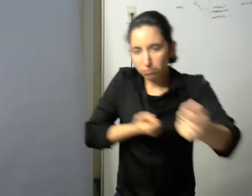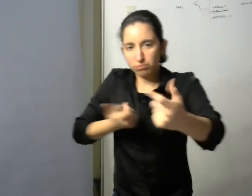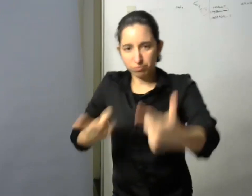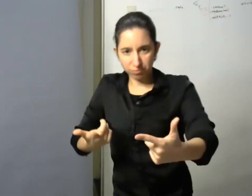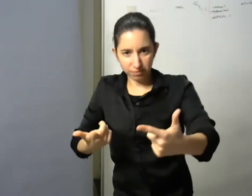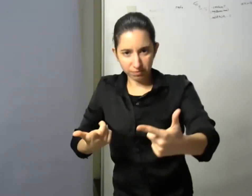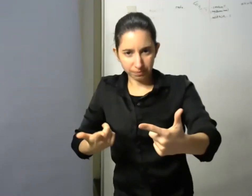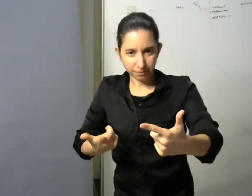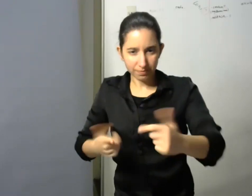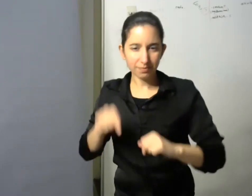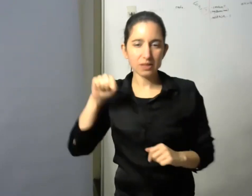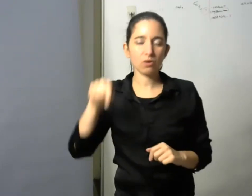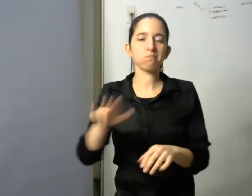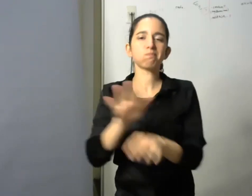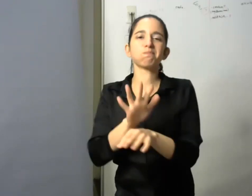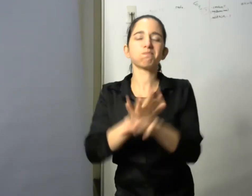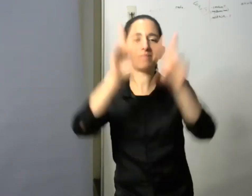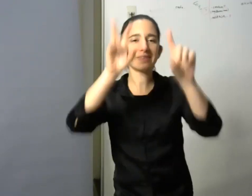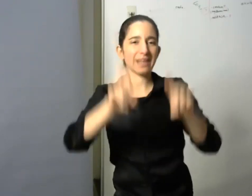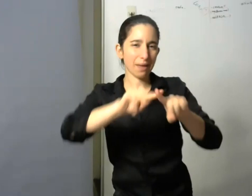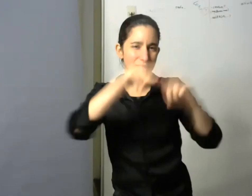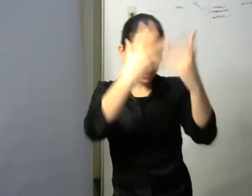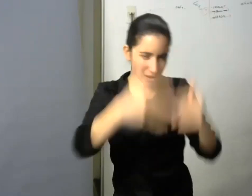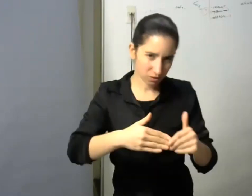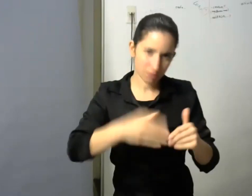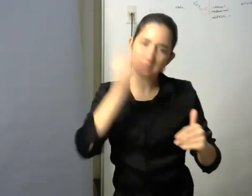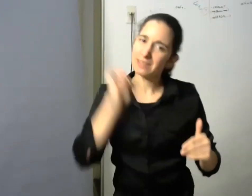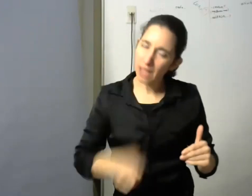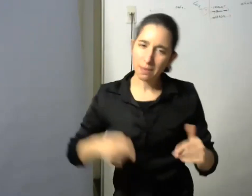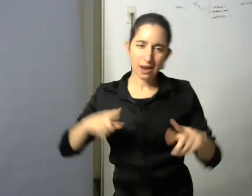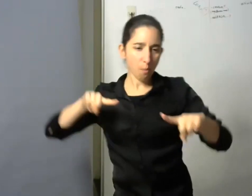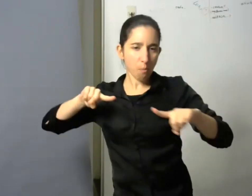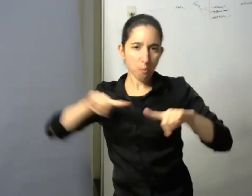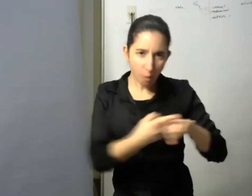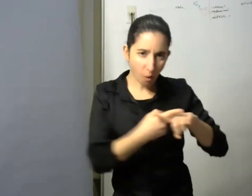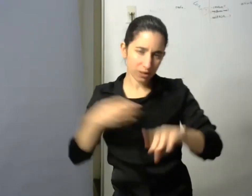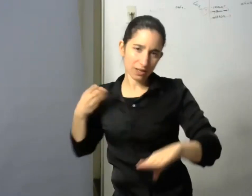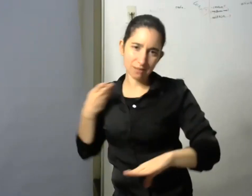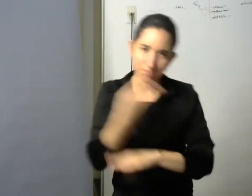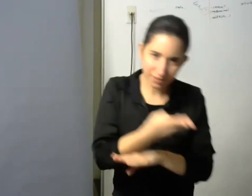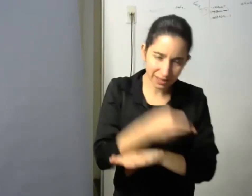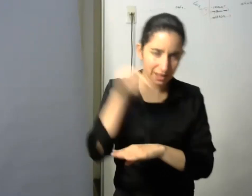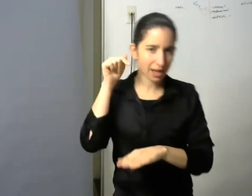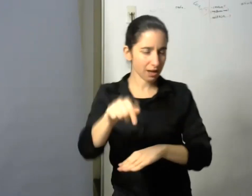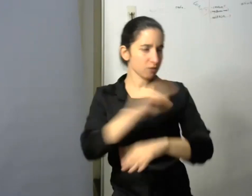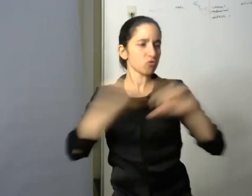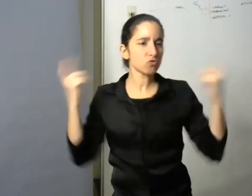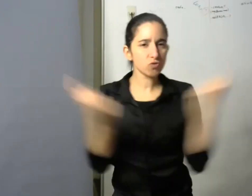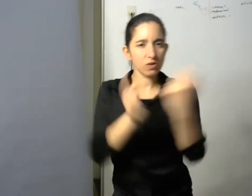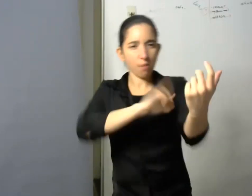solamente es un asunto técnico es un asunto político de incidencia en la polis y en las relaciones de poder y cuando